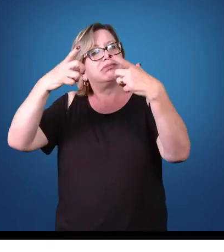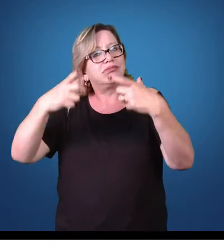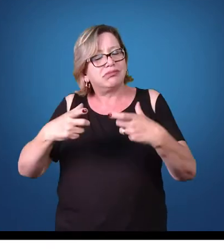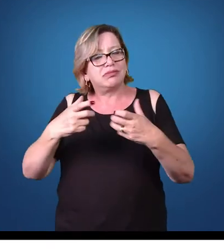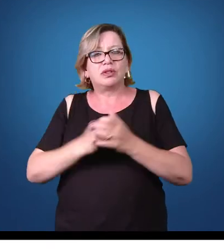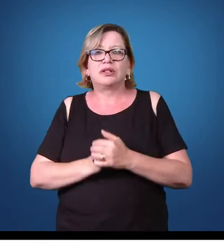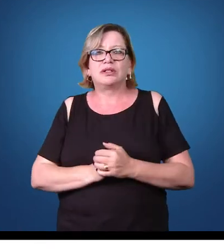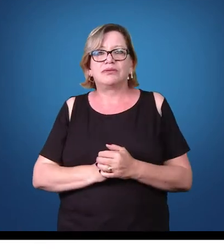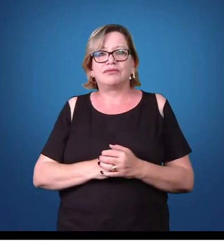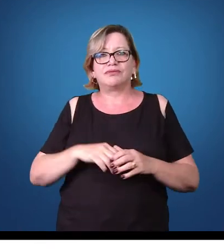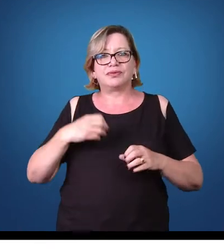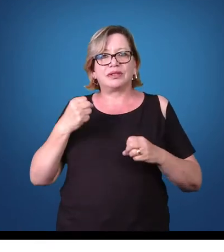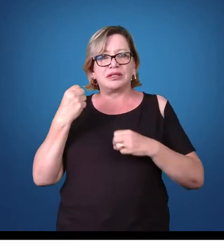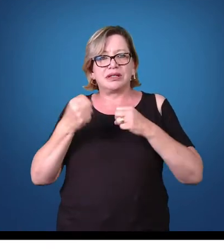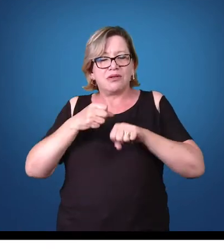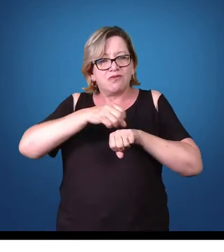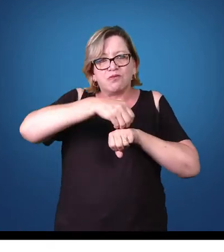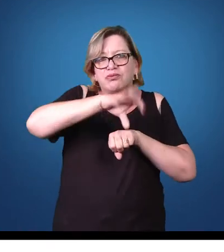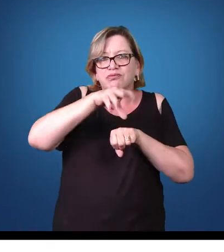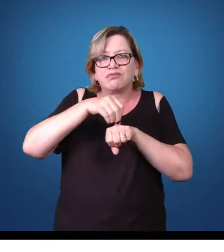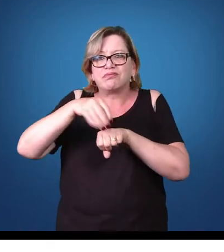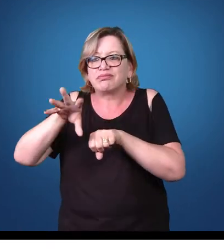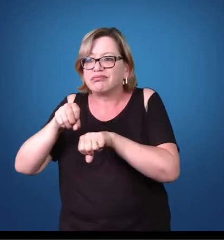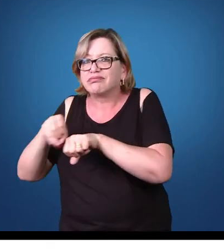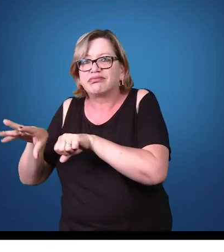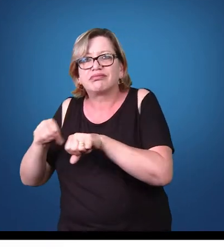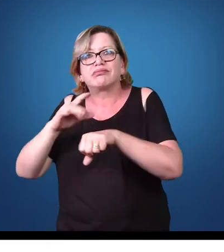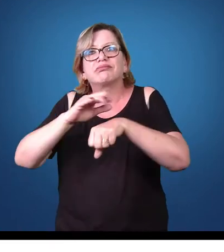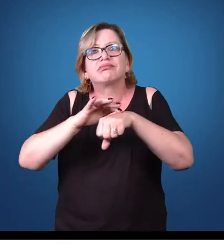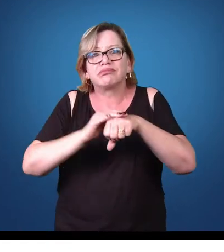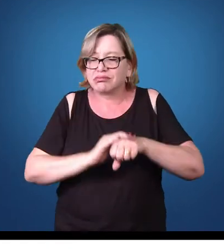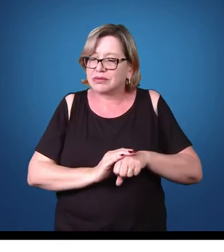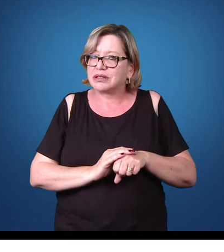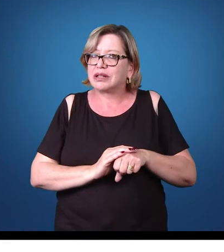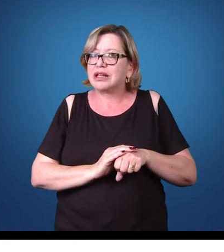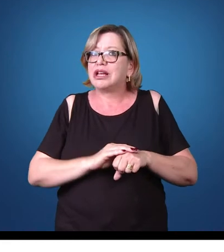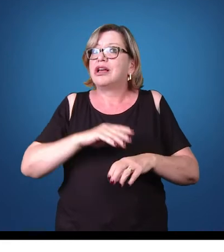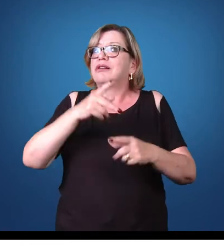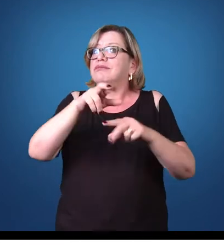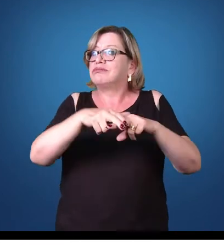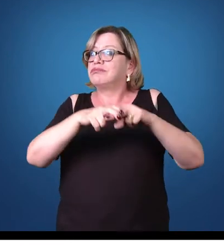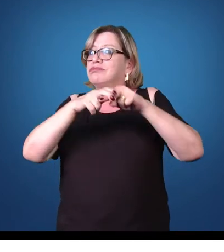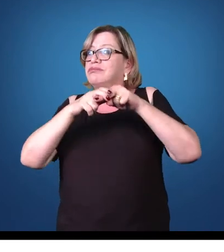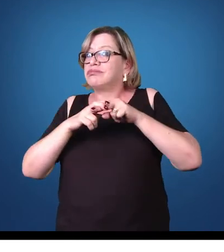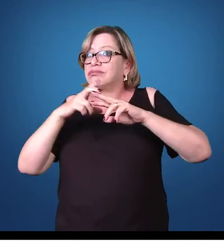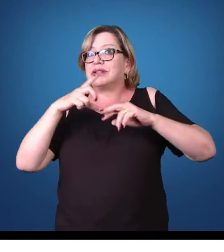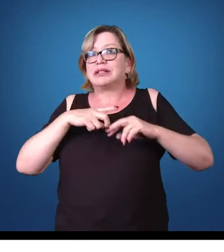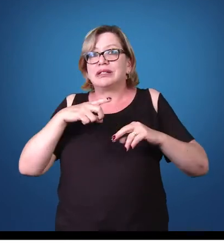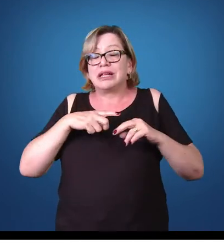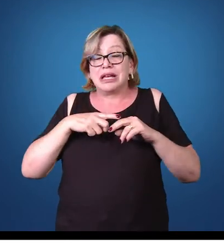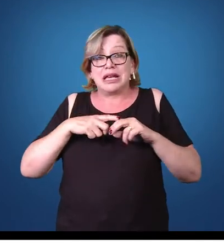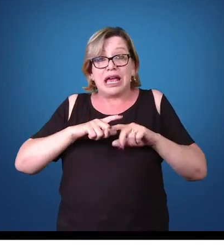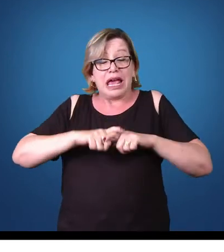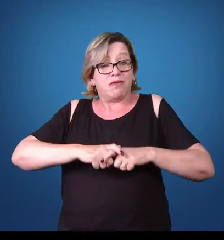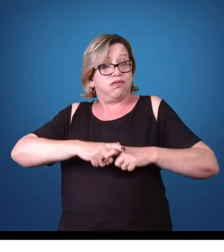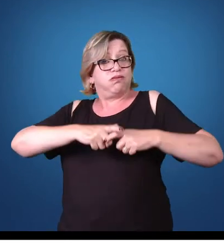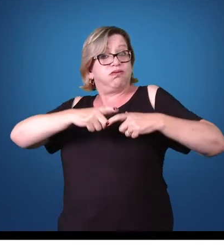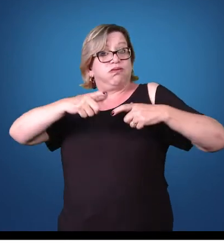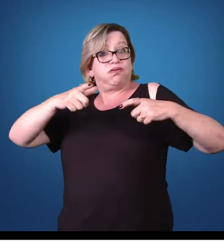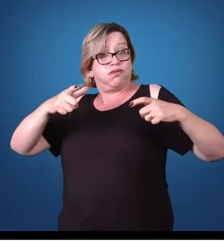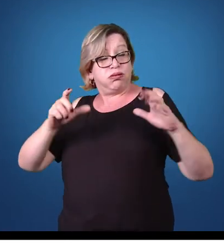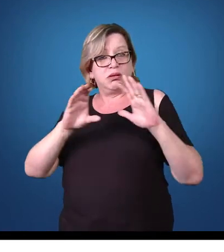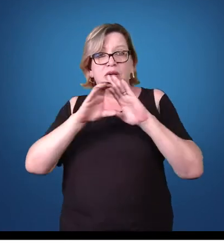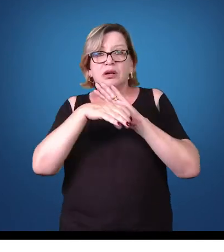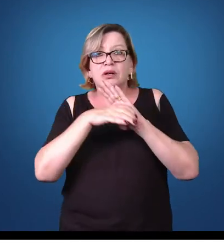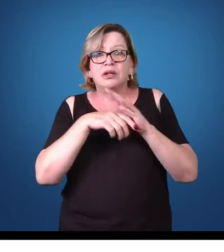Então nesse sentido a epidemiologia, ela visa uma abordagem mais ampla, porque